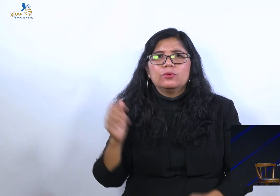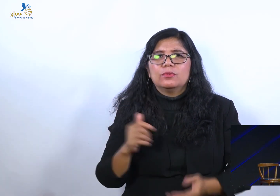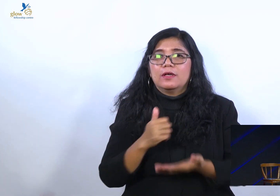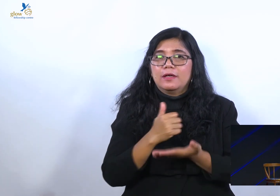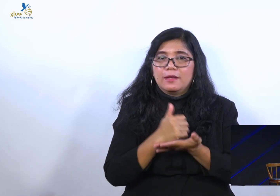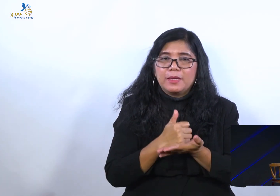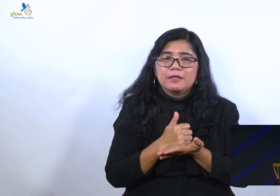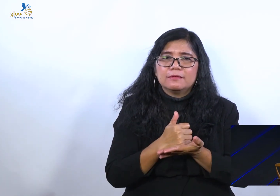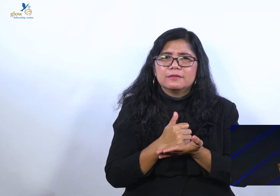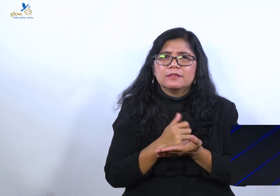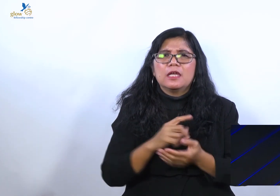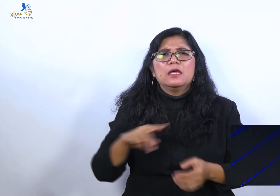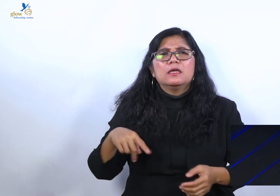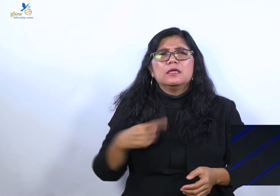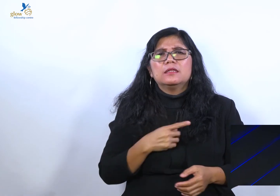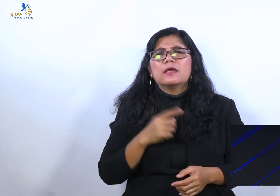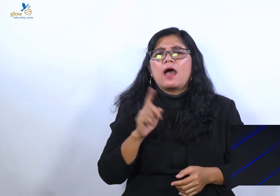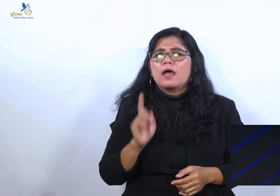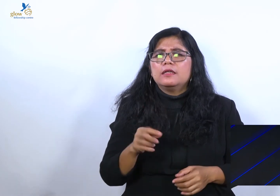Kita ada di dunia.